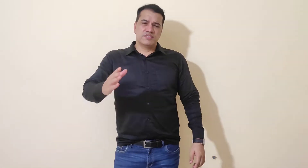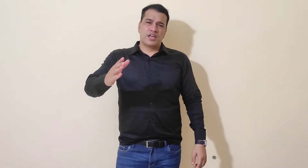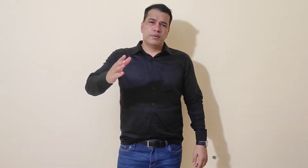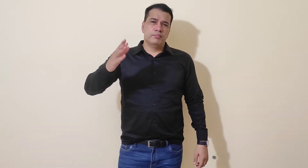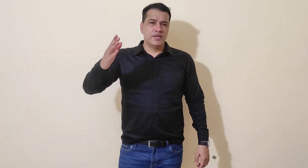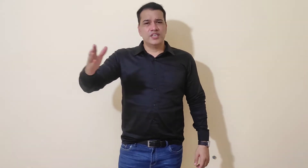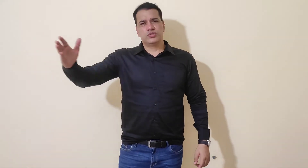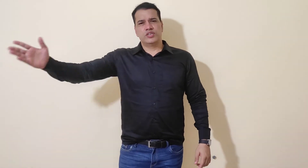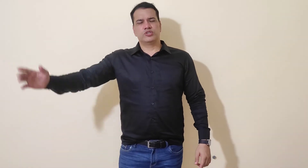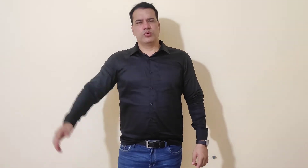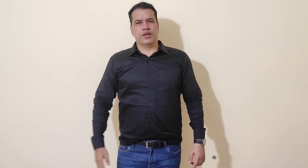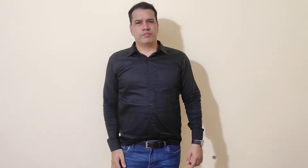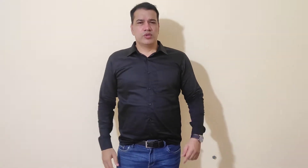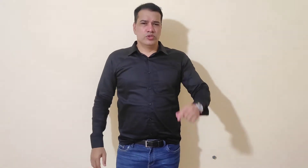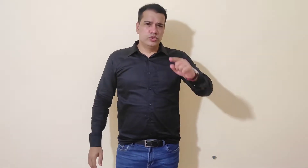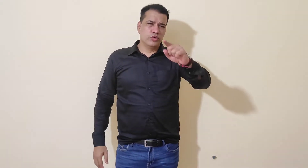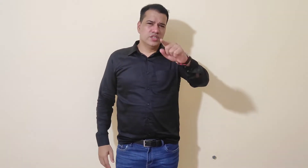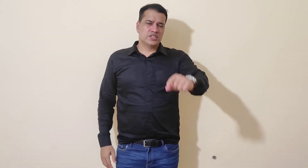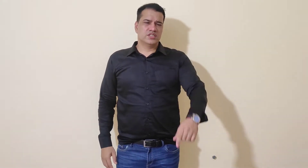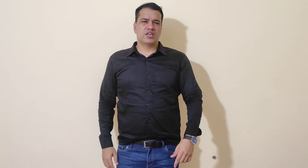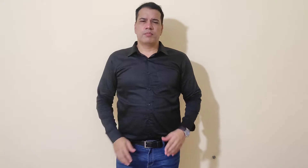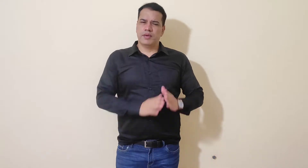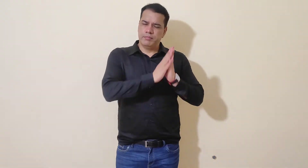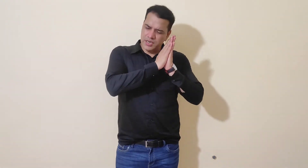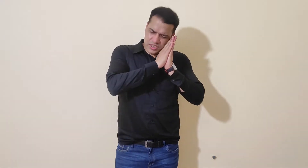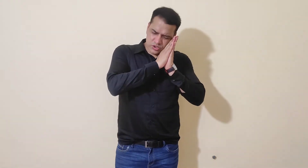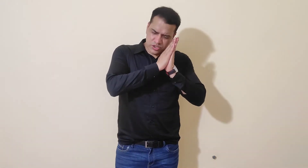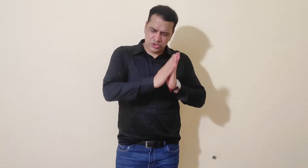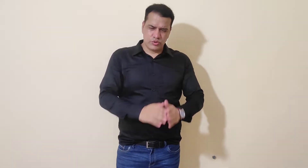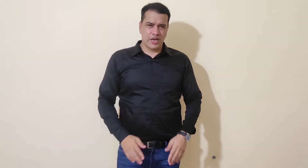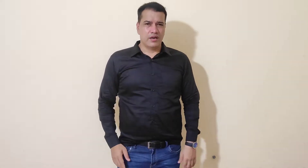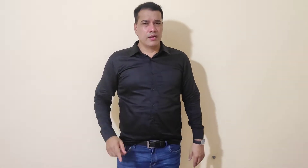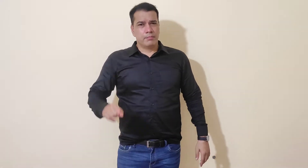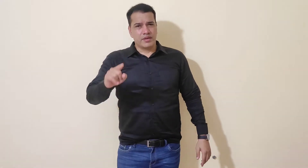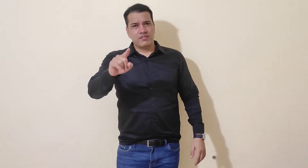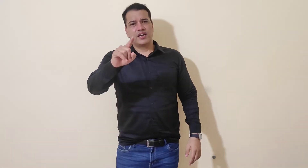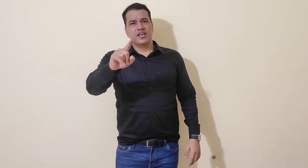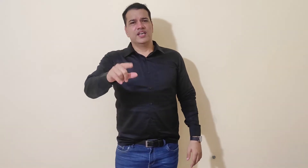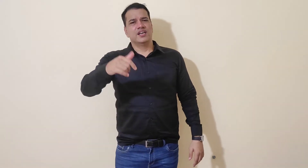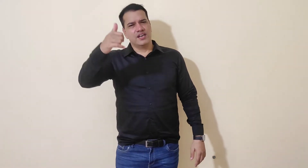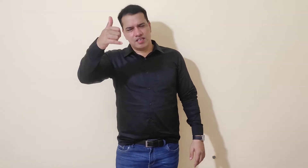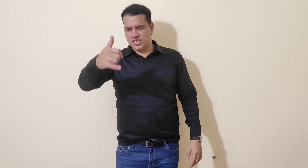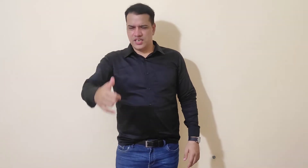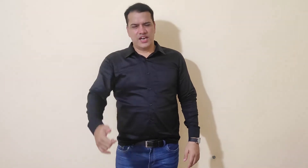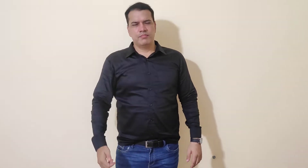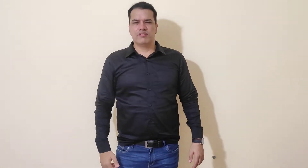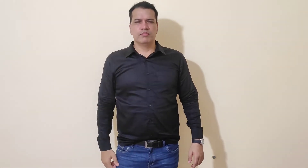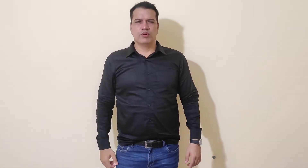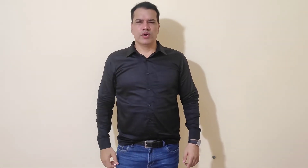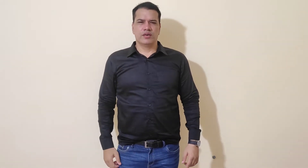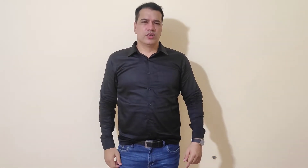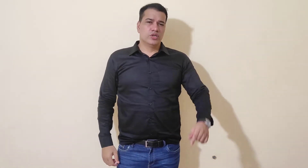संसार में बिना इंशोरेंस हो गया, परिवार के लिए लाचारी लाइफ में वह बो गया